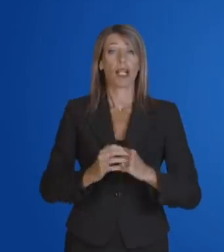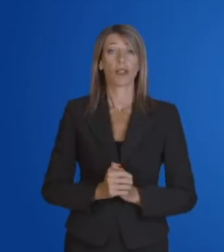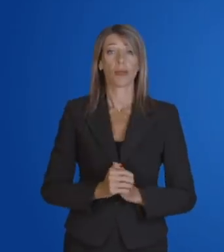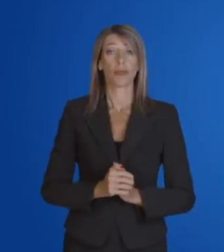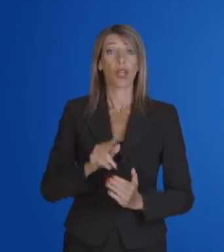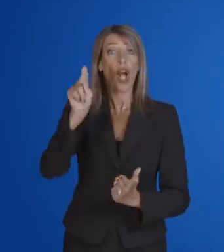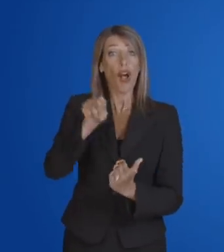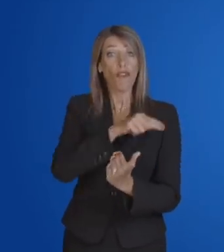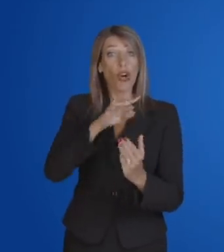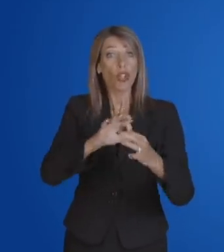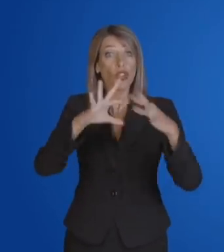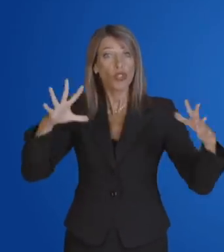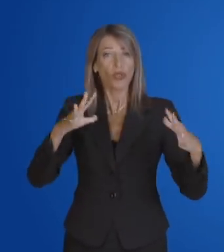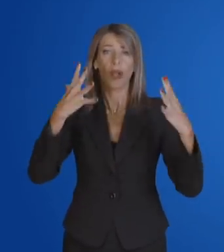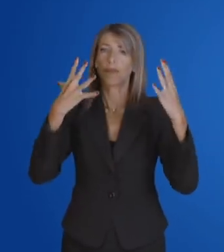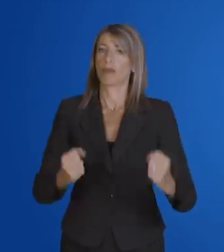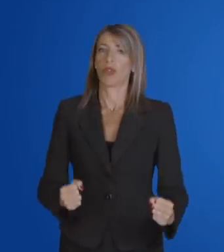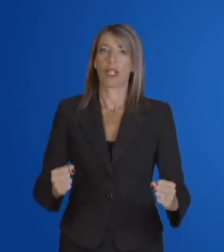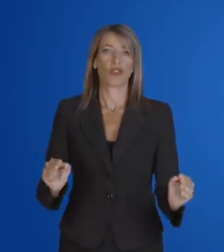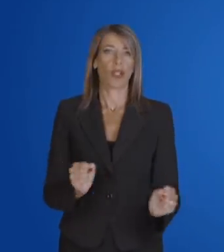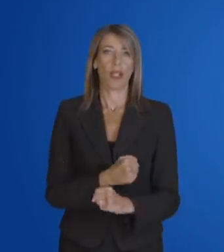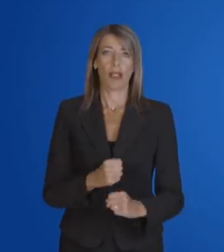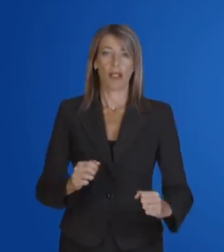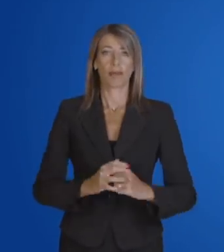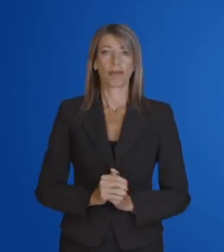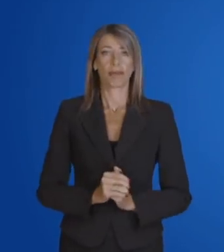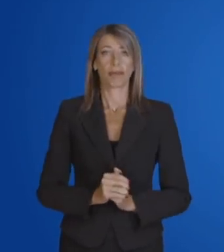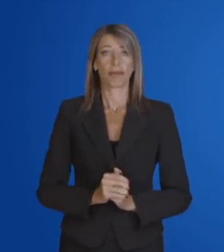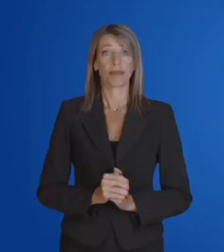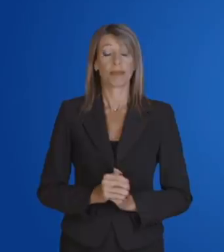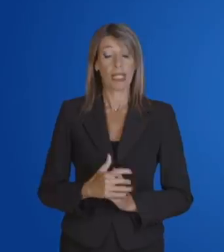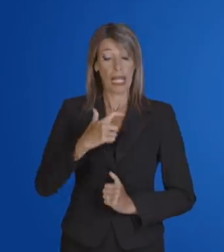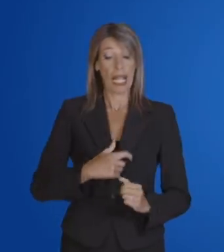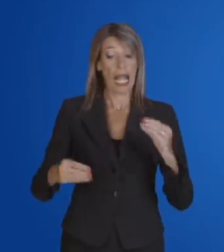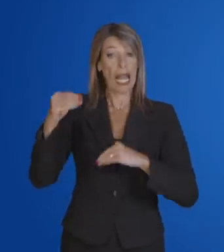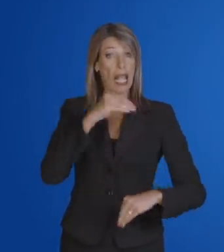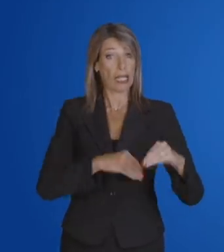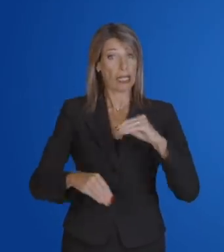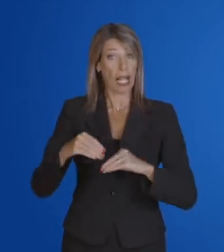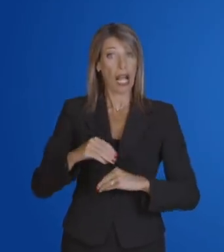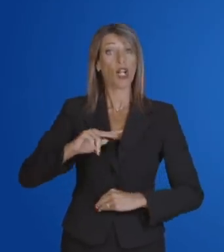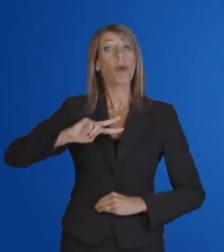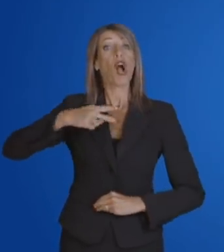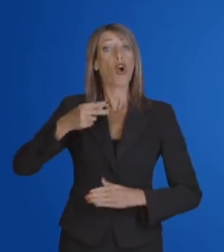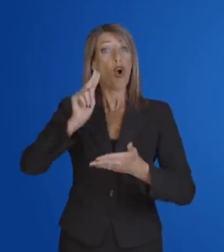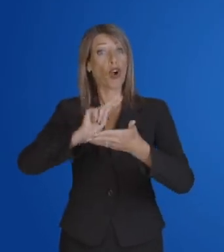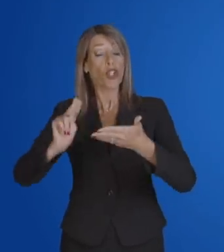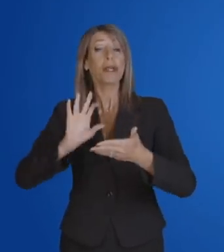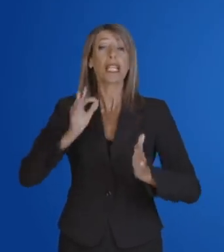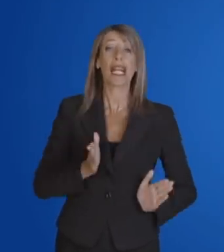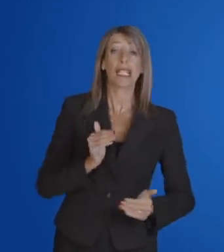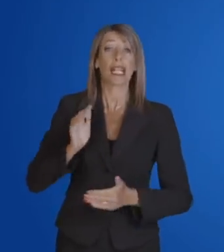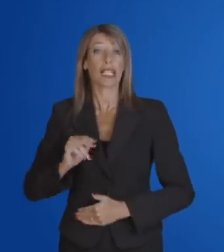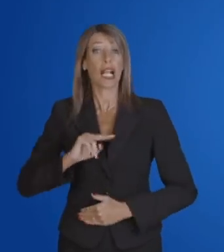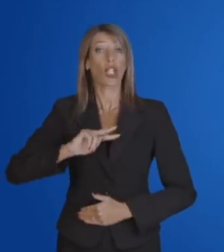Non è ammesso il voto disgiunto. L'elettore può esprimere, scrivendo il cognome oppure il nome e il cognome in caso di omonimia,